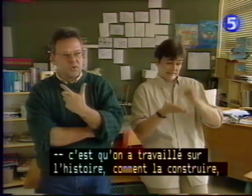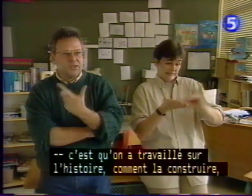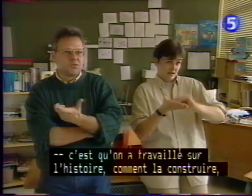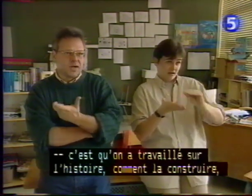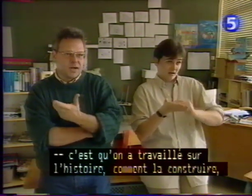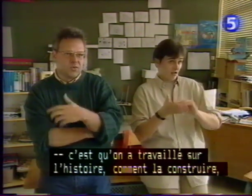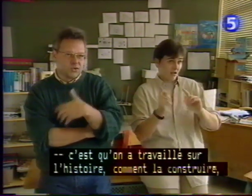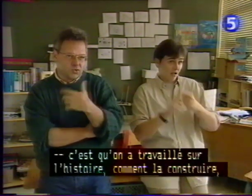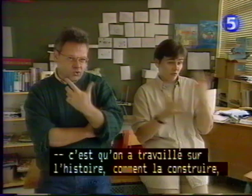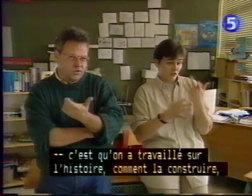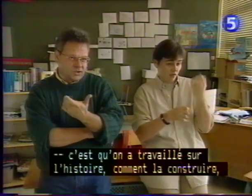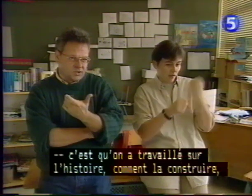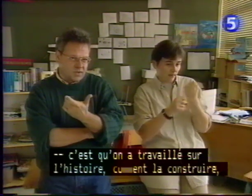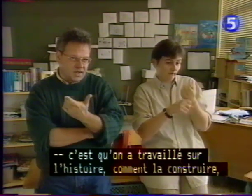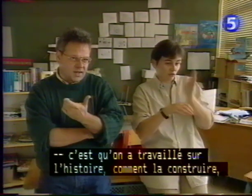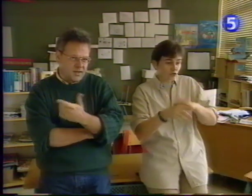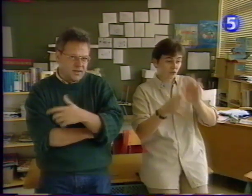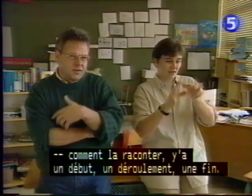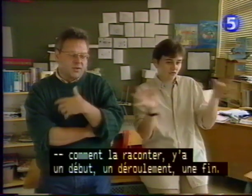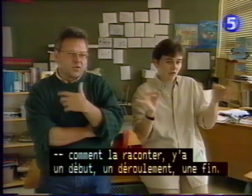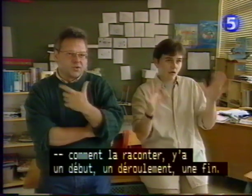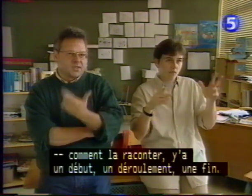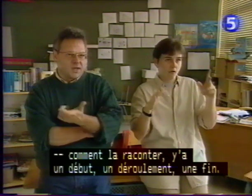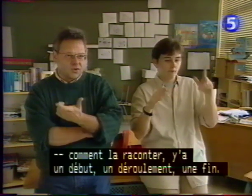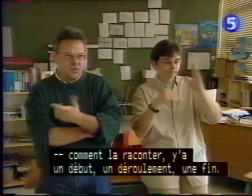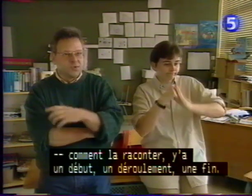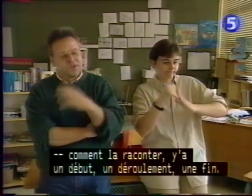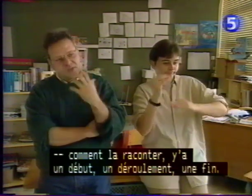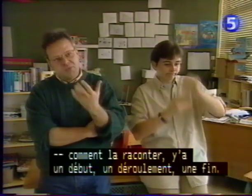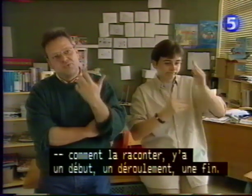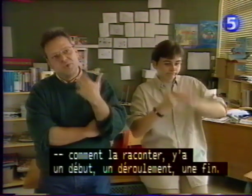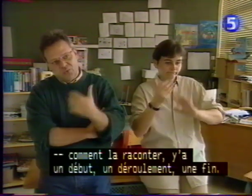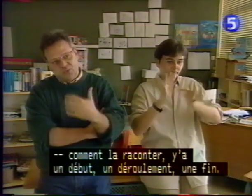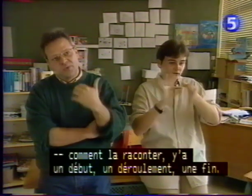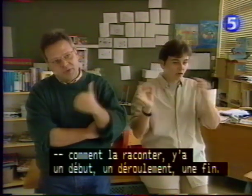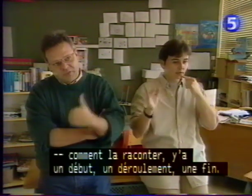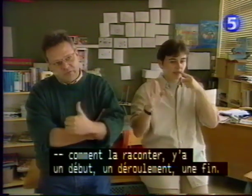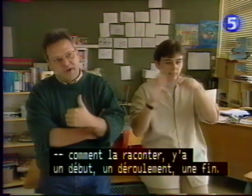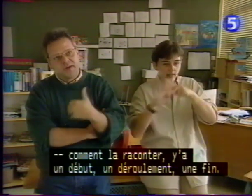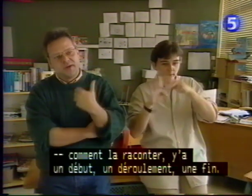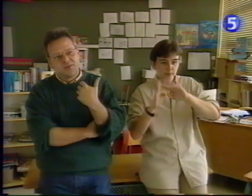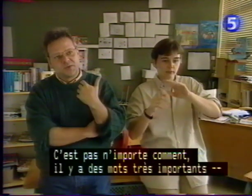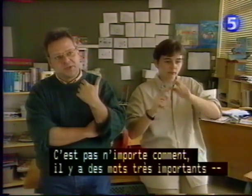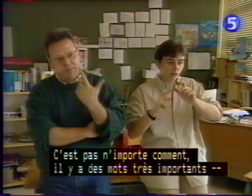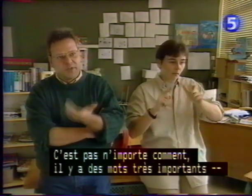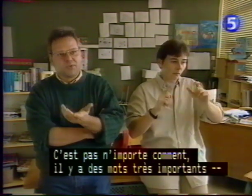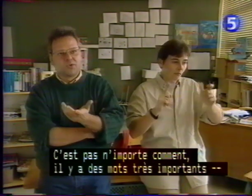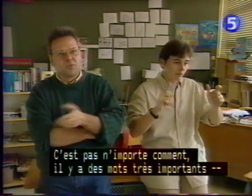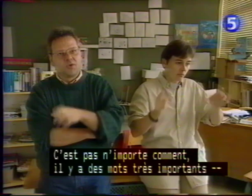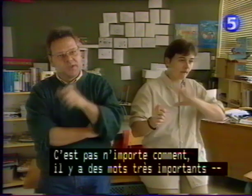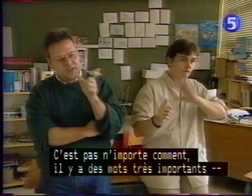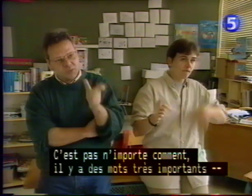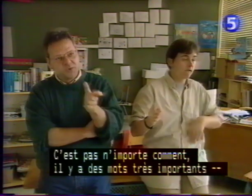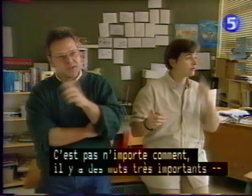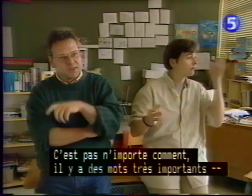'histoire, comment se construit une histoire, comment ça se raconte, qu'il un début, un déroulement, il une fin, et que ce n pas n'importe comment, qu'il y des mots très importants